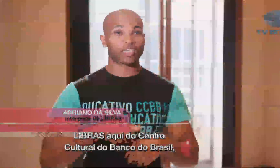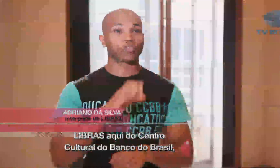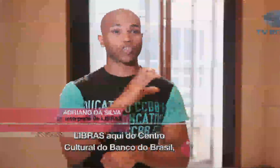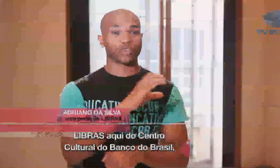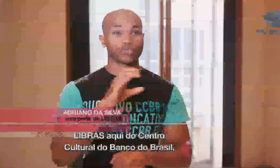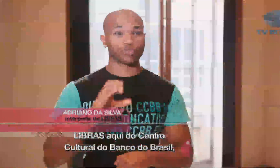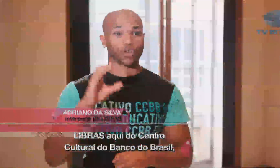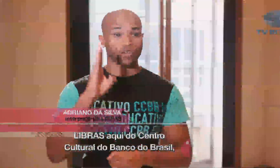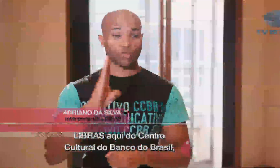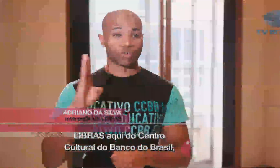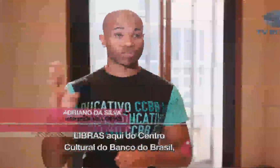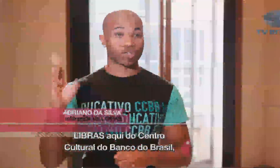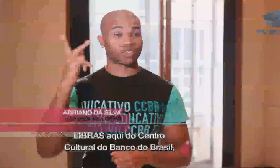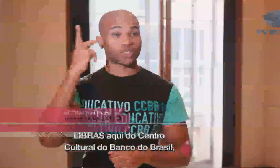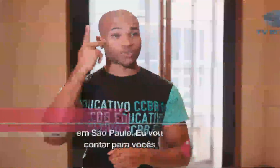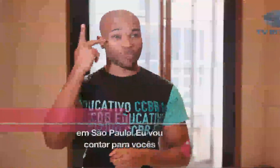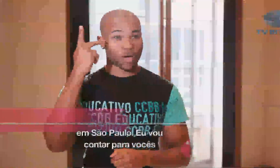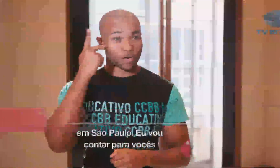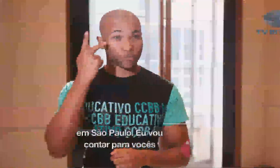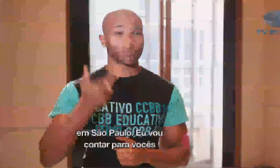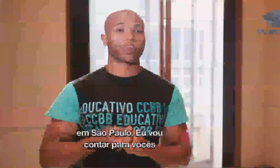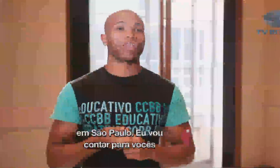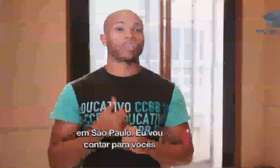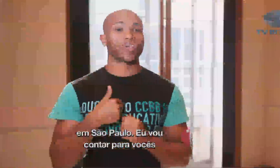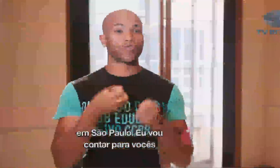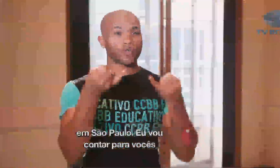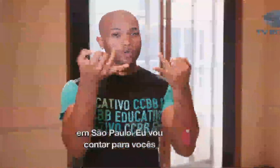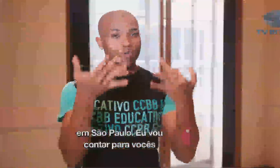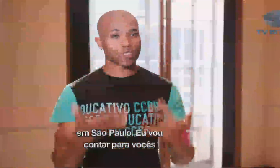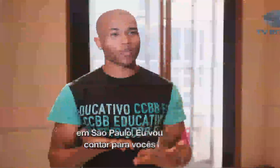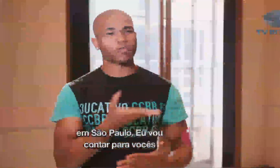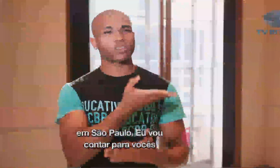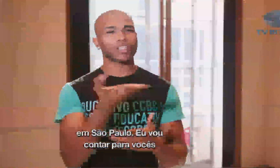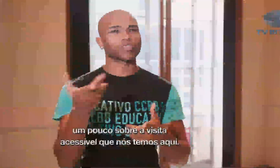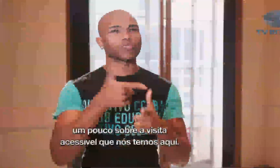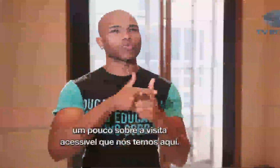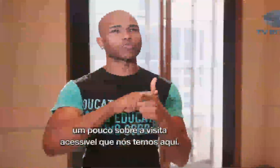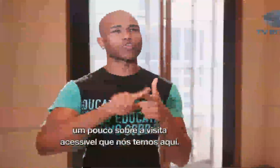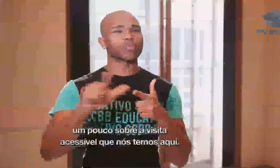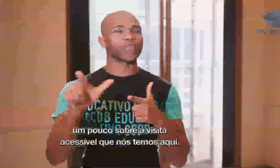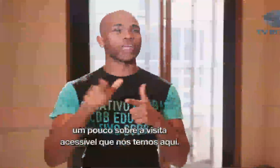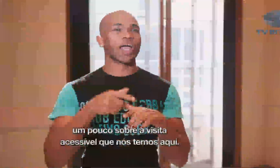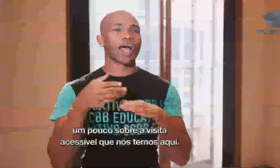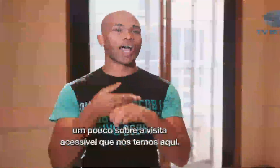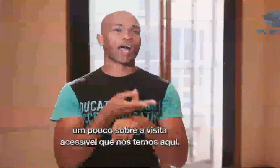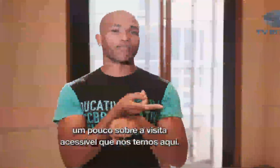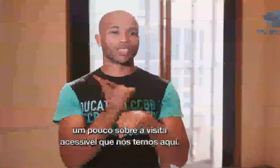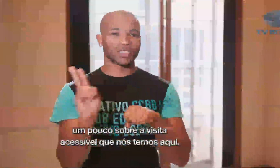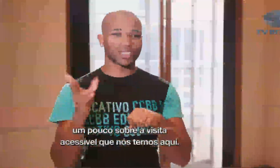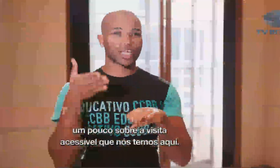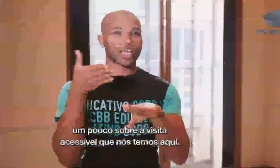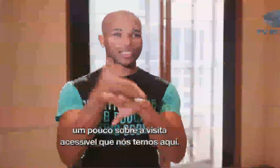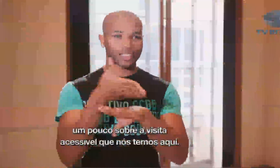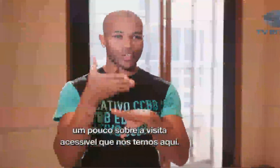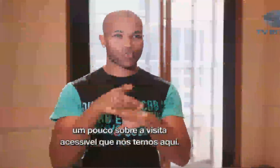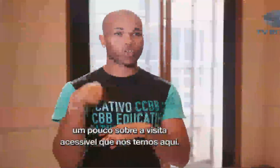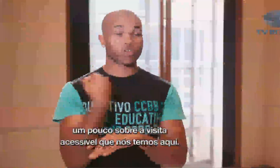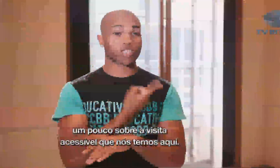do Centro Cultural do Banco do Brasil, em São Paulo. E eu vou contar para vocês um pouco sobre a visita acessível que nós temos